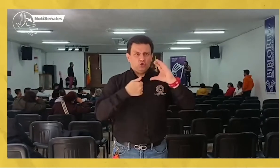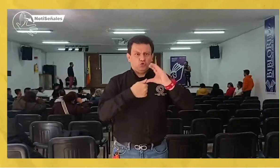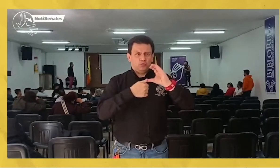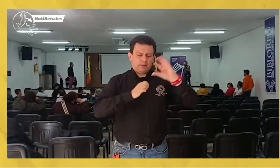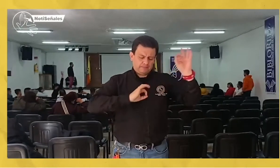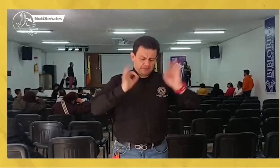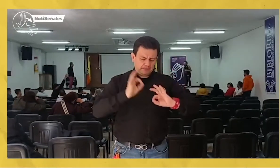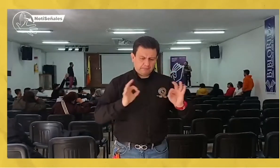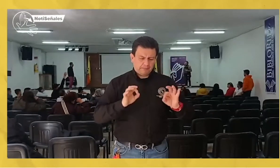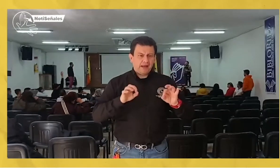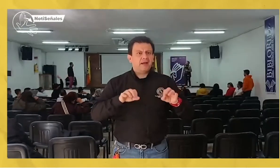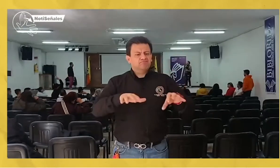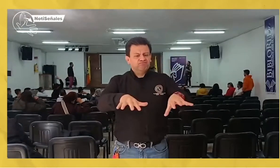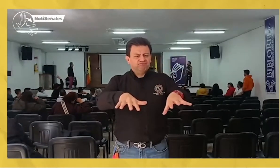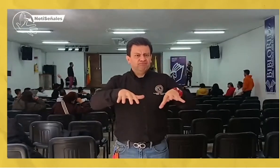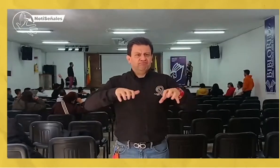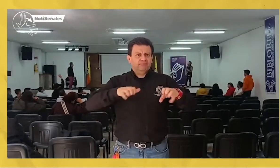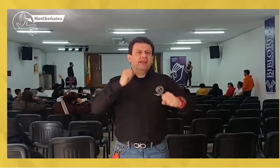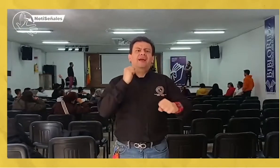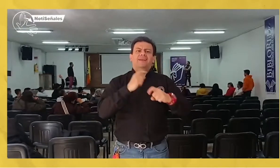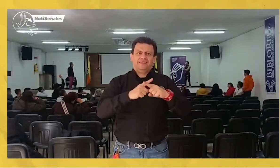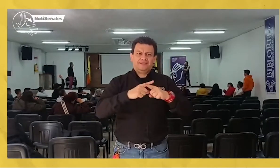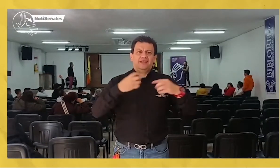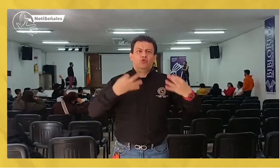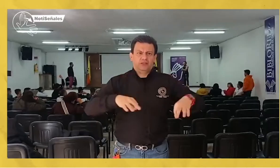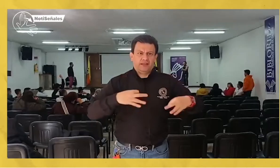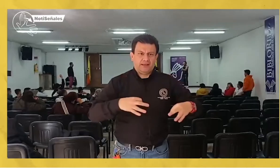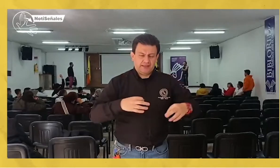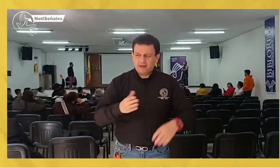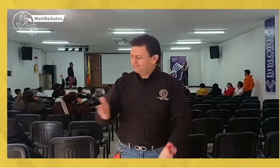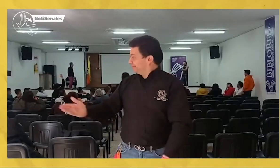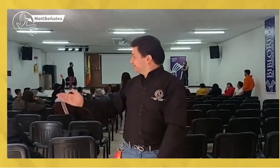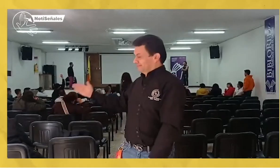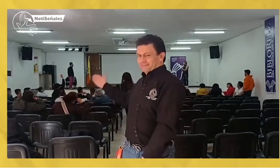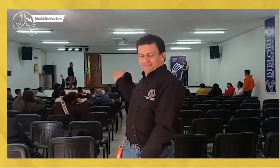Azor Sub ha preparado una asamblea extraordinaria como lo pueden ver.